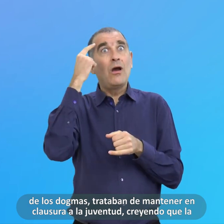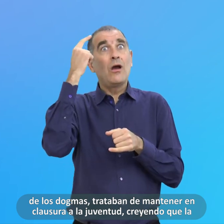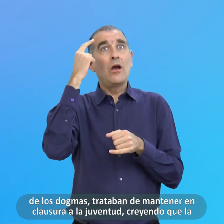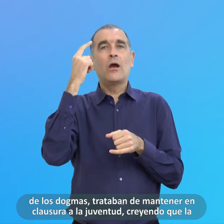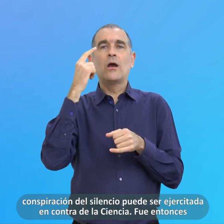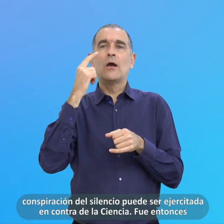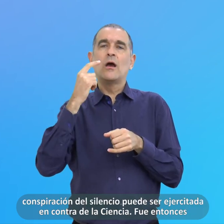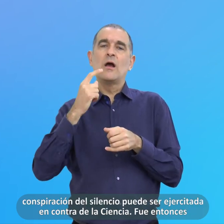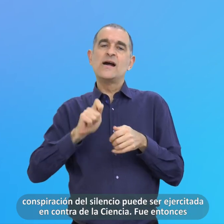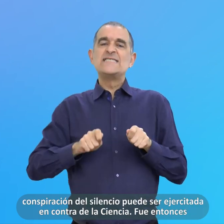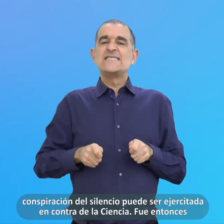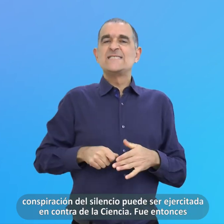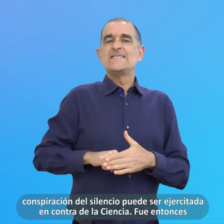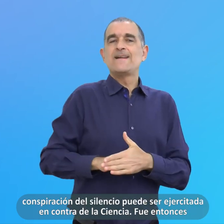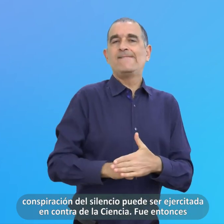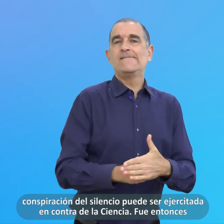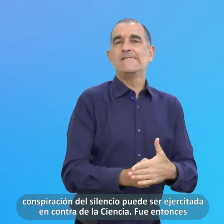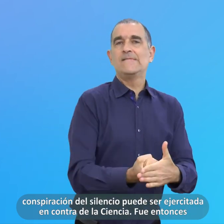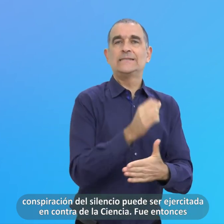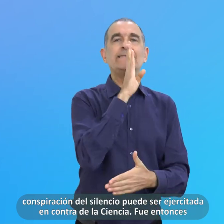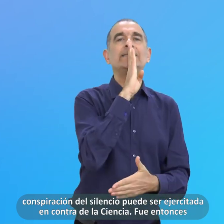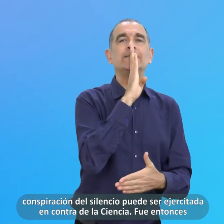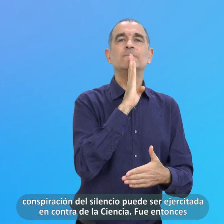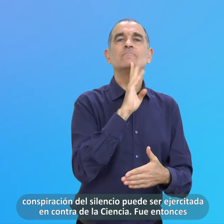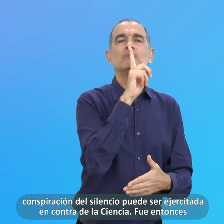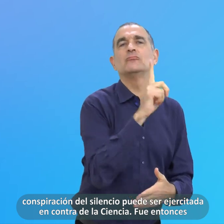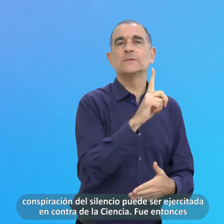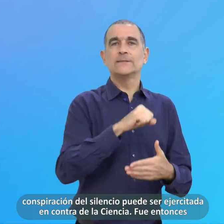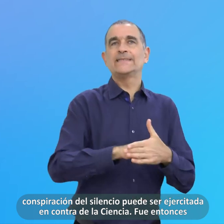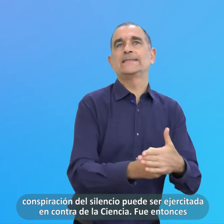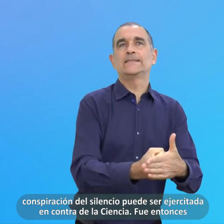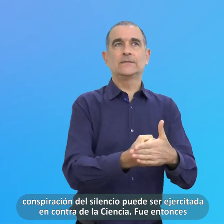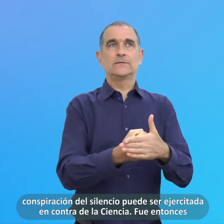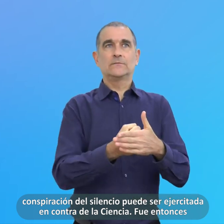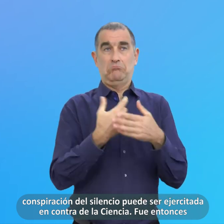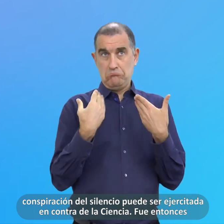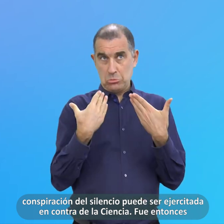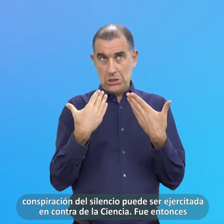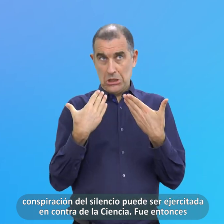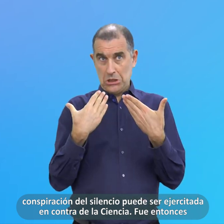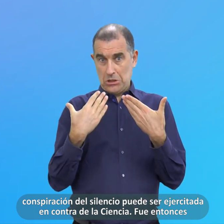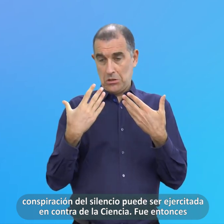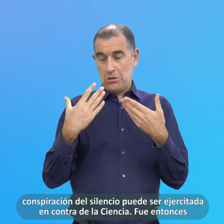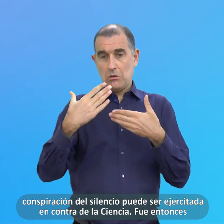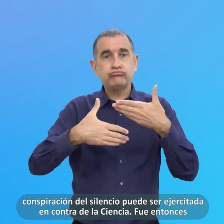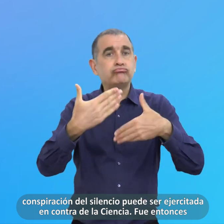Conspiración Del Silencio Puede Ser Ejercitada En Contra De La